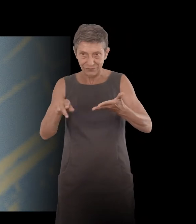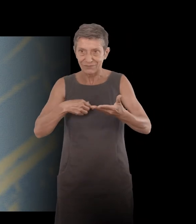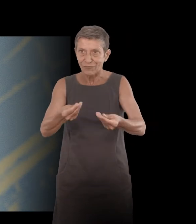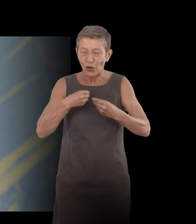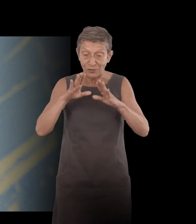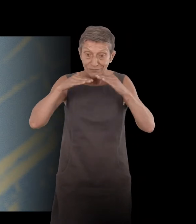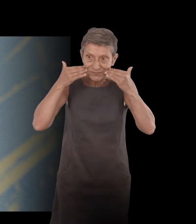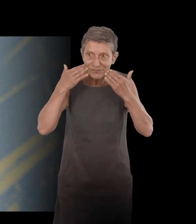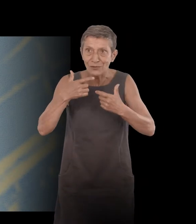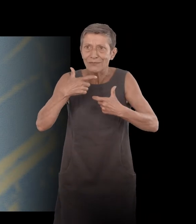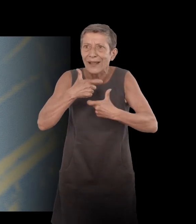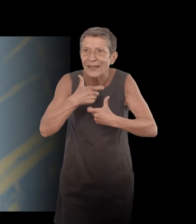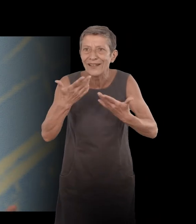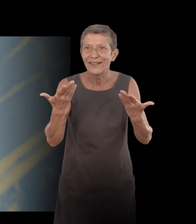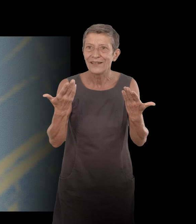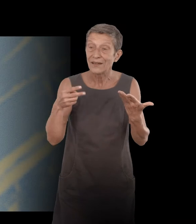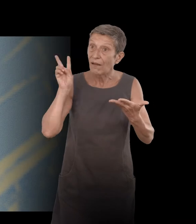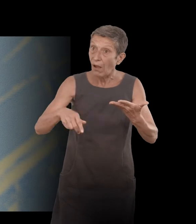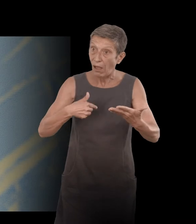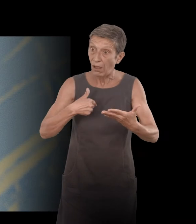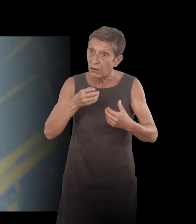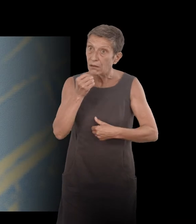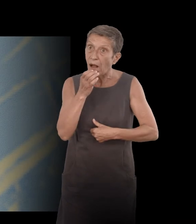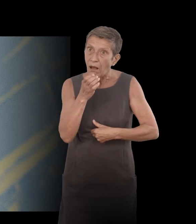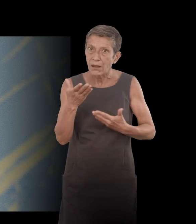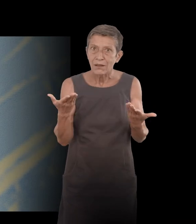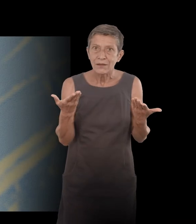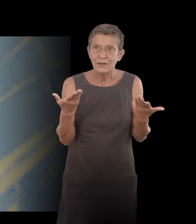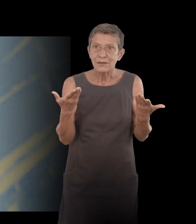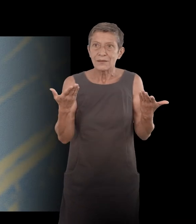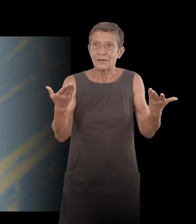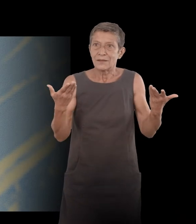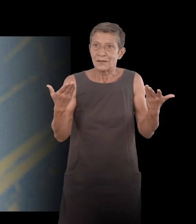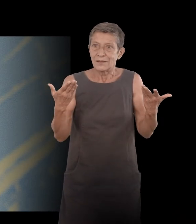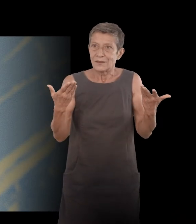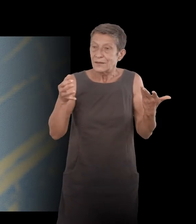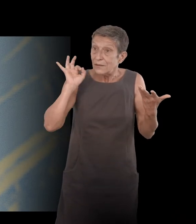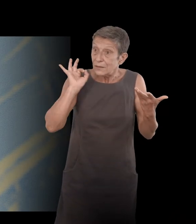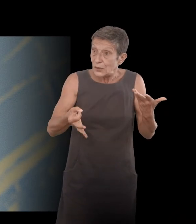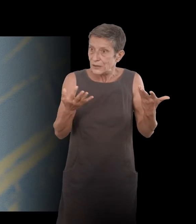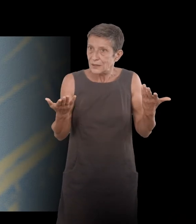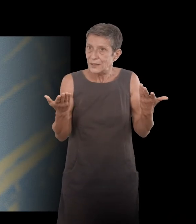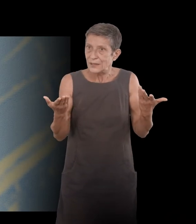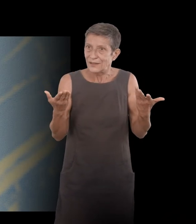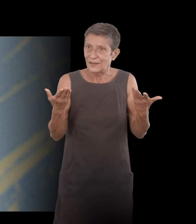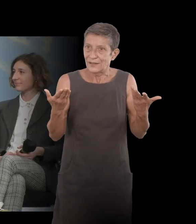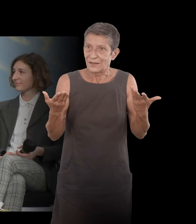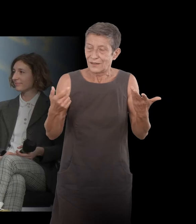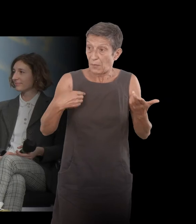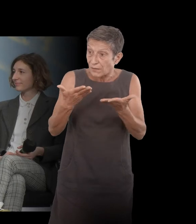moi j'étais impressionnée de voir qu'on pouvait trouver des ressources dans cette situation, qui est quand même